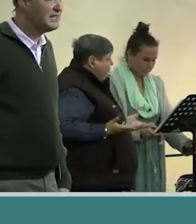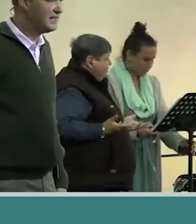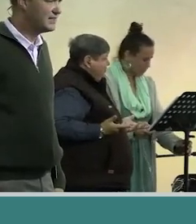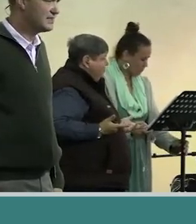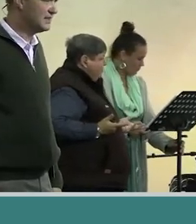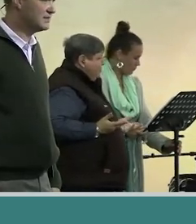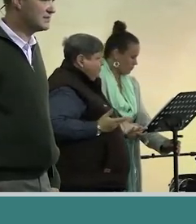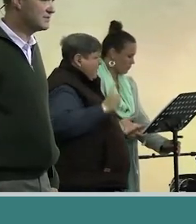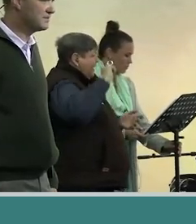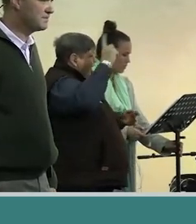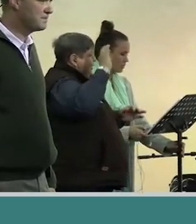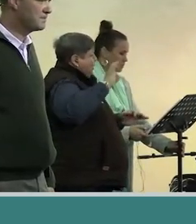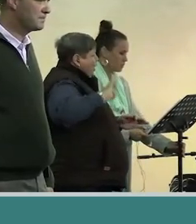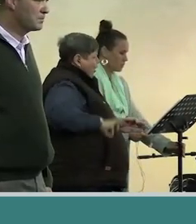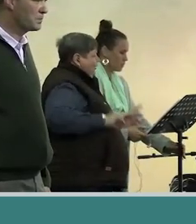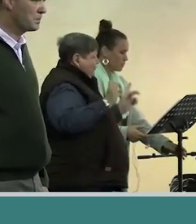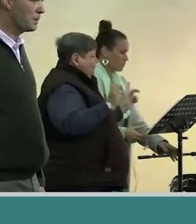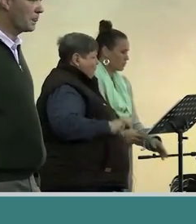geniet jy die jyrese gins